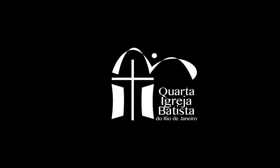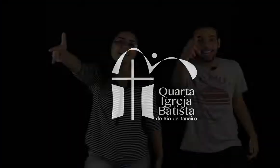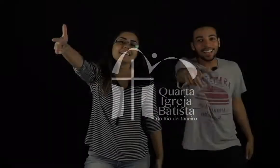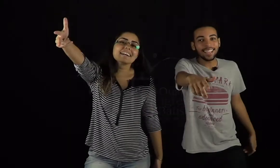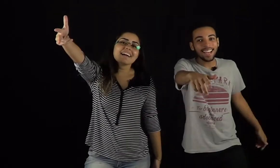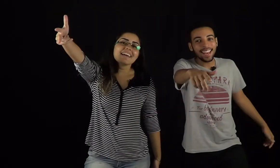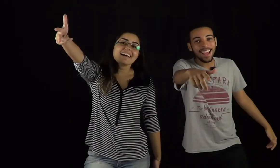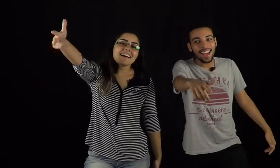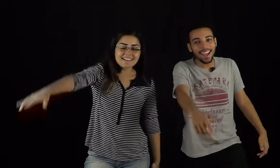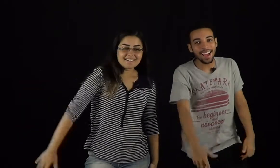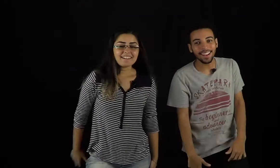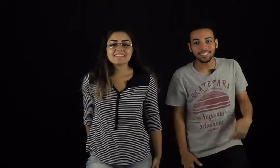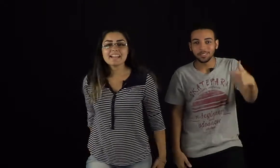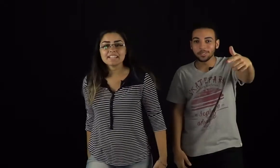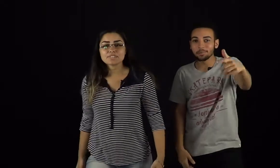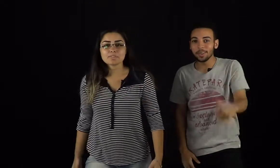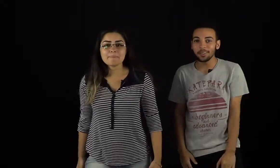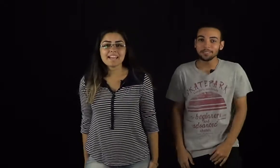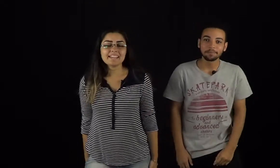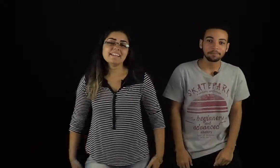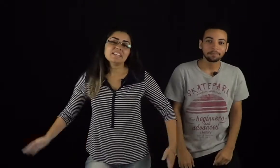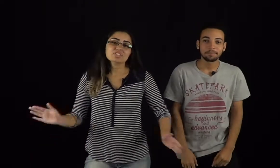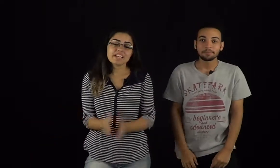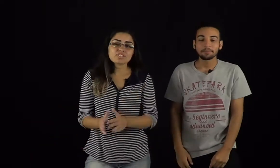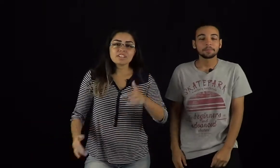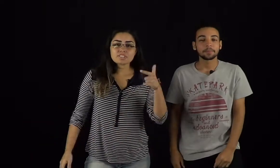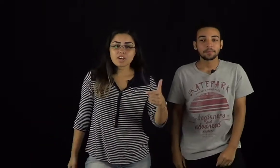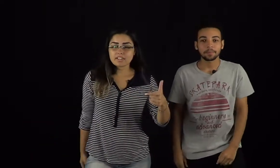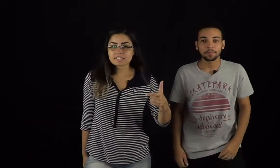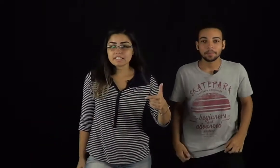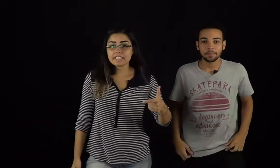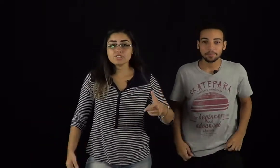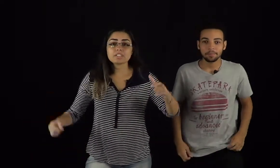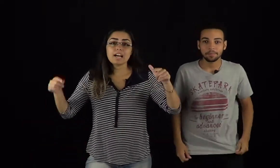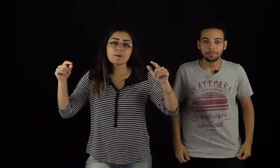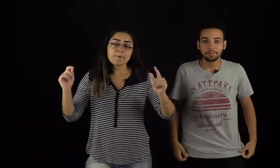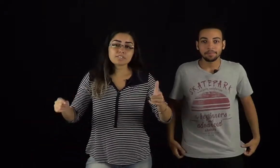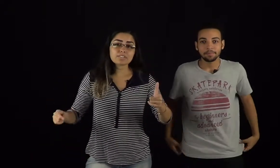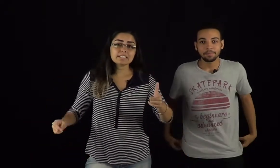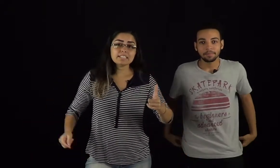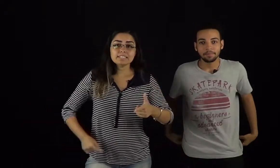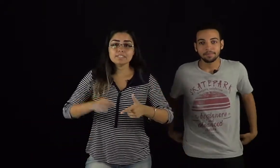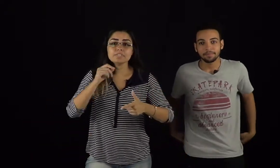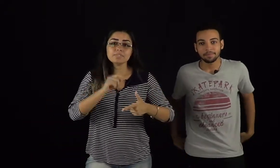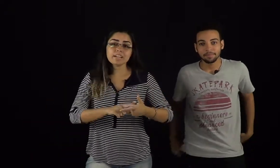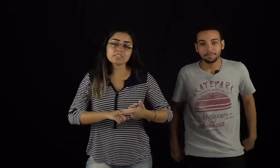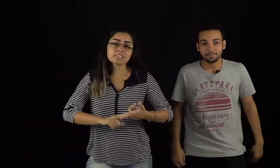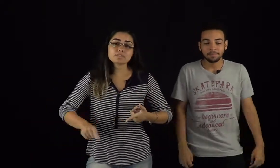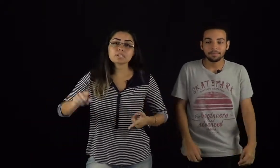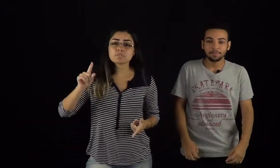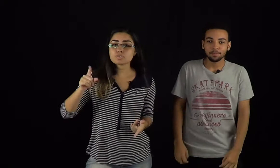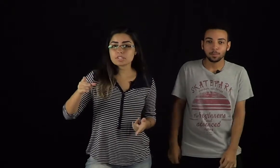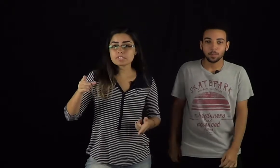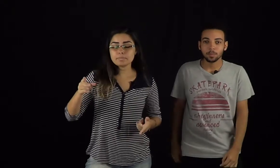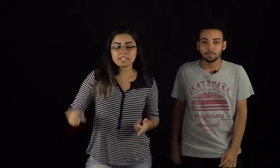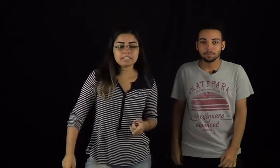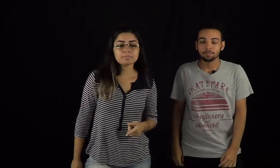Fala aí, galera! E aí, bem? Gente, olha só, é seguinte, pega o seu caderninho e vai anotando os anúncios da semana.